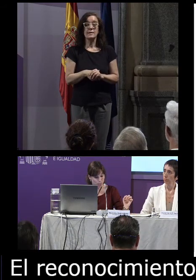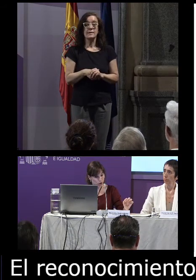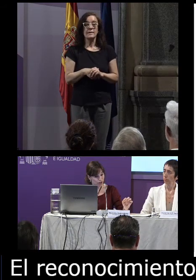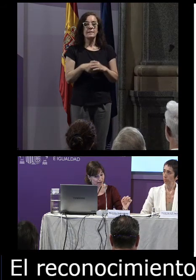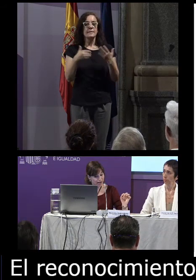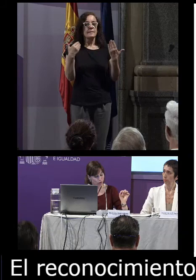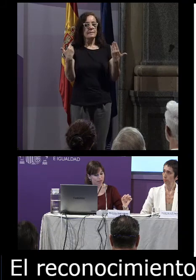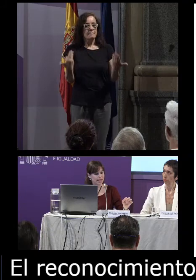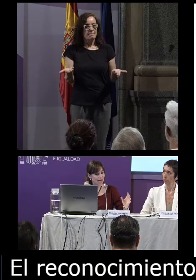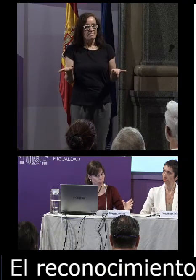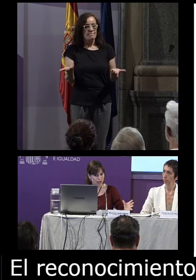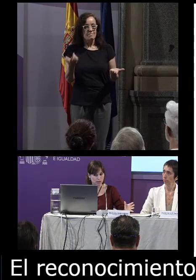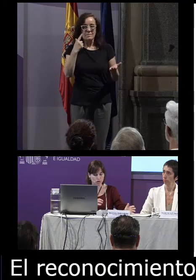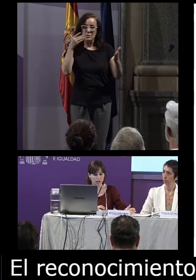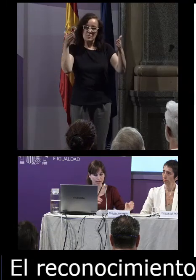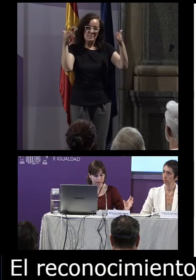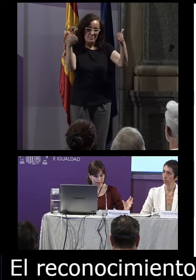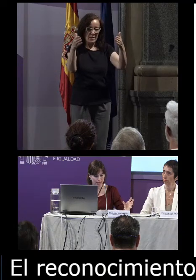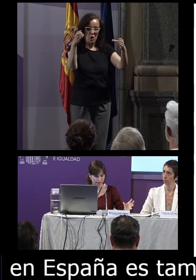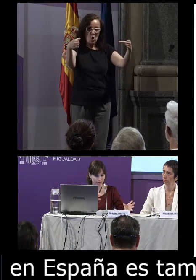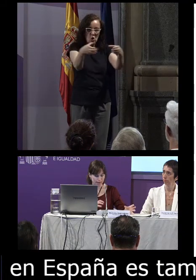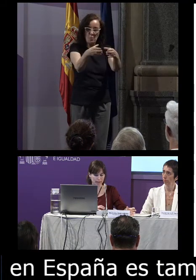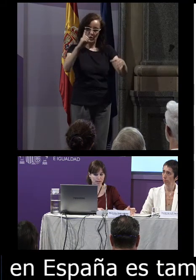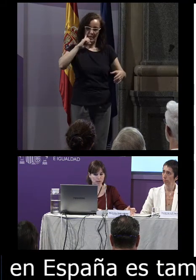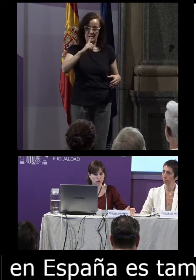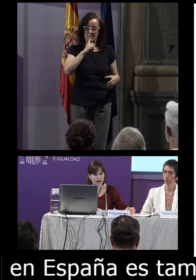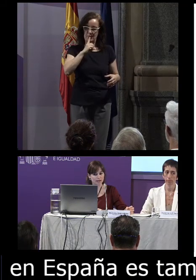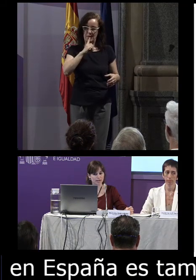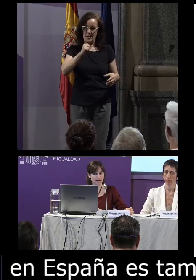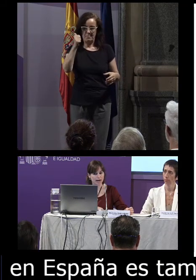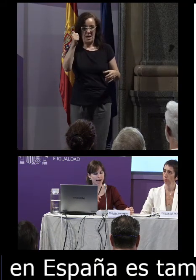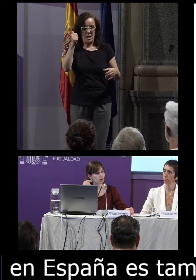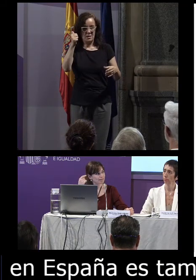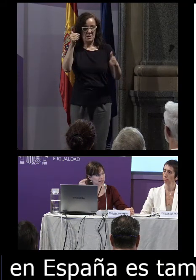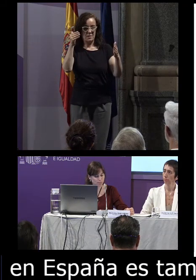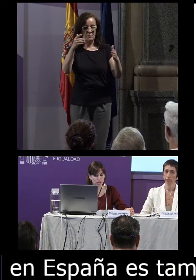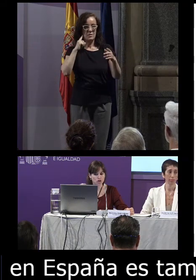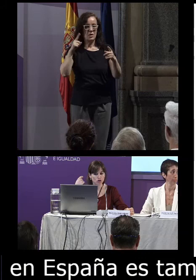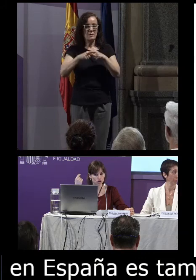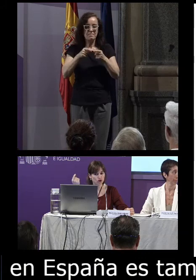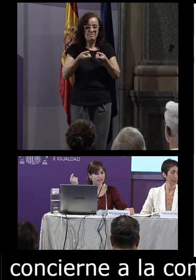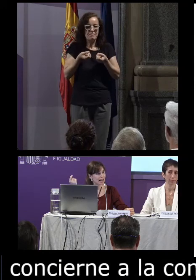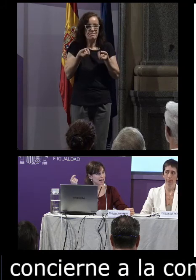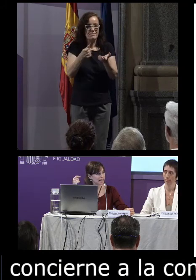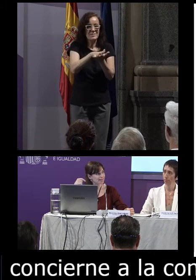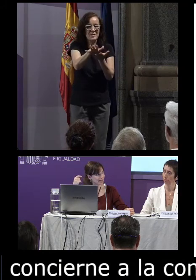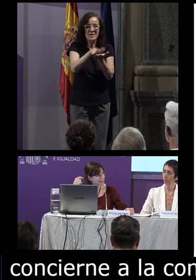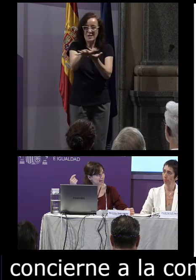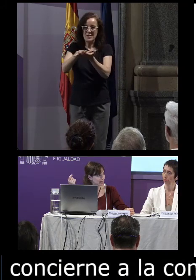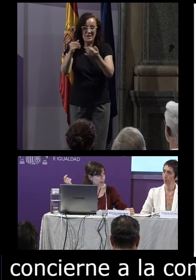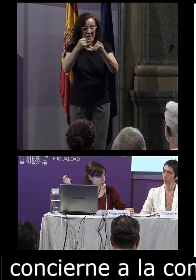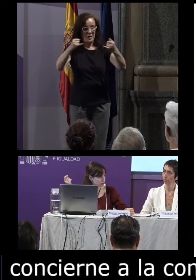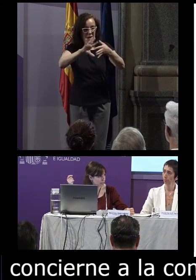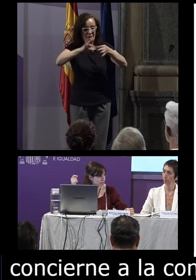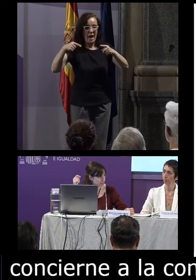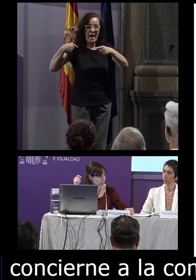Por lo que concierne a la comunidad sorda en particular hay una transmisión no lineal entre las